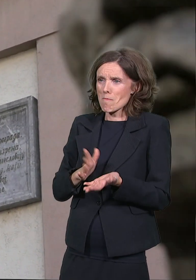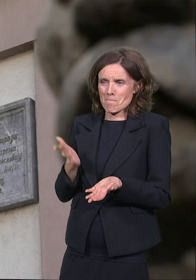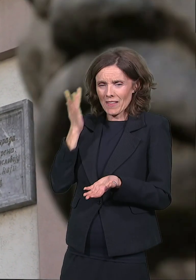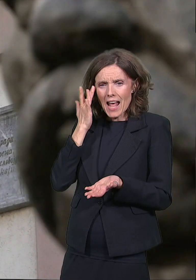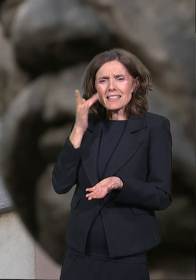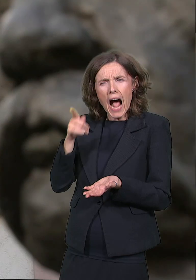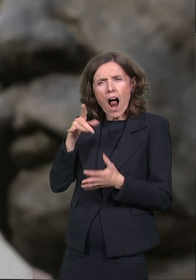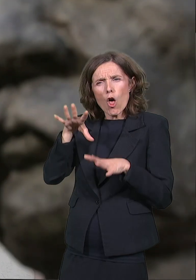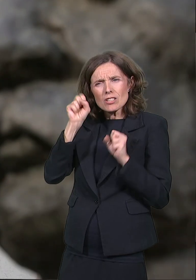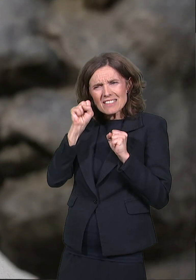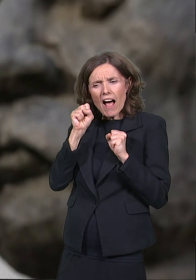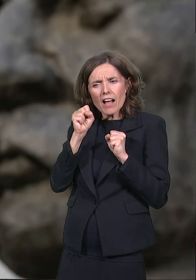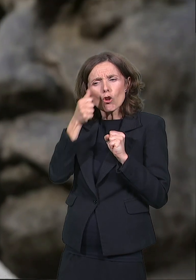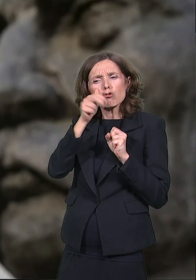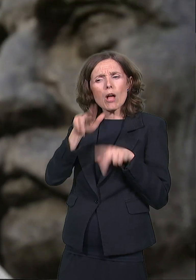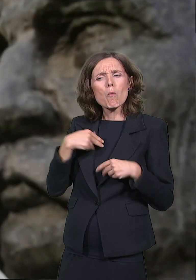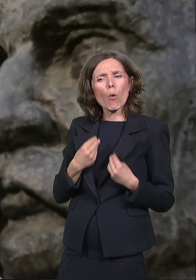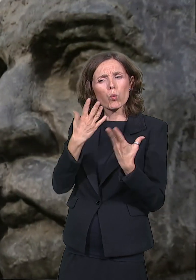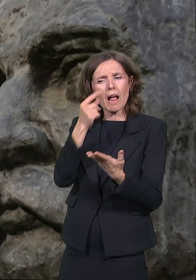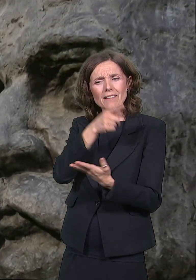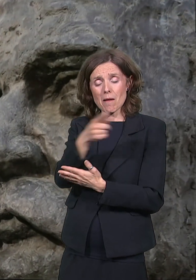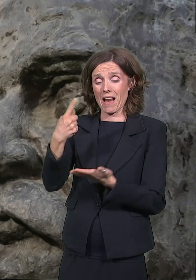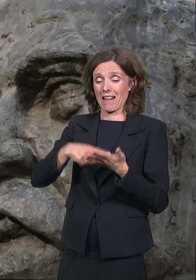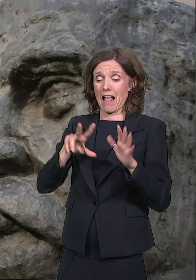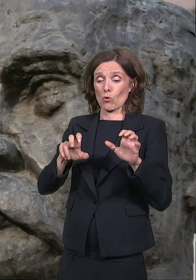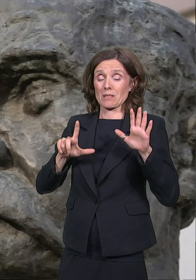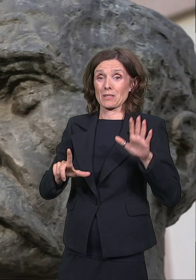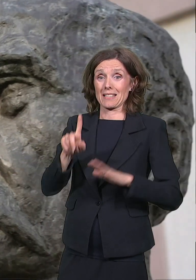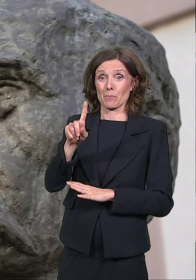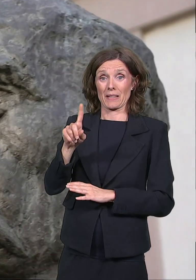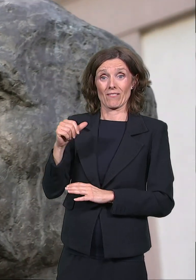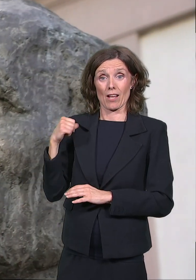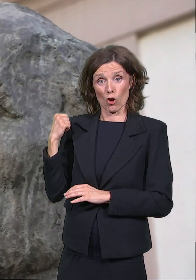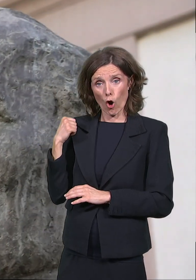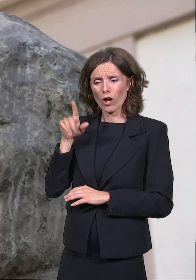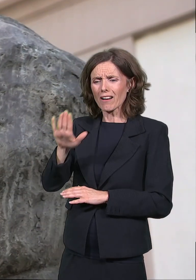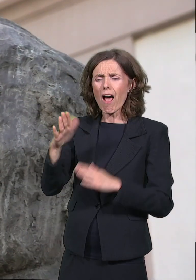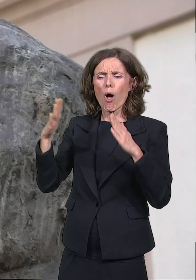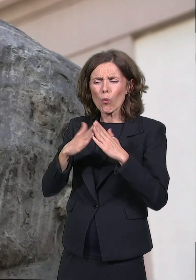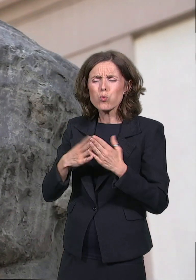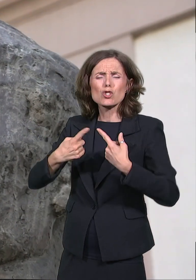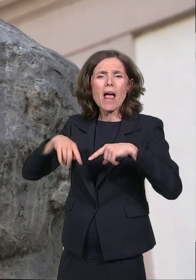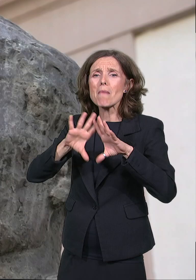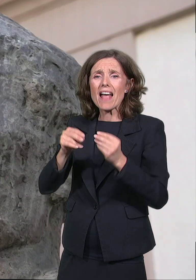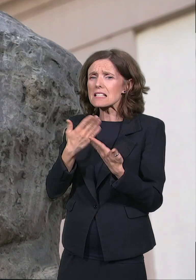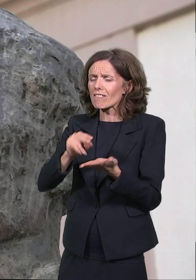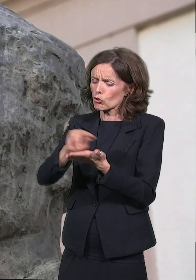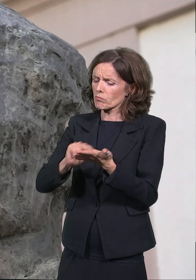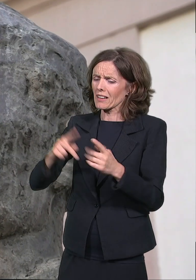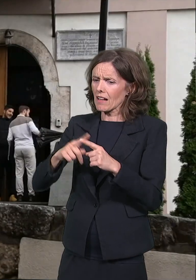za svoj narod. Te 1871. kada je svoju rodnu kuću i imanje poklonio za bogosloviju,